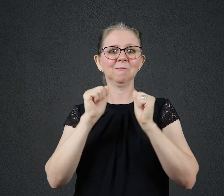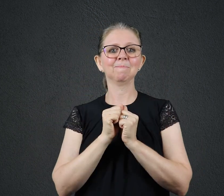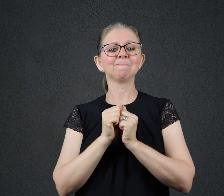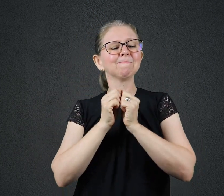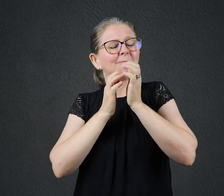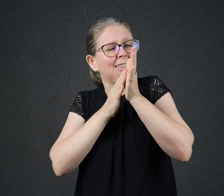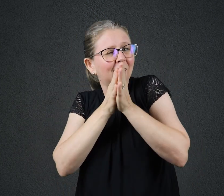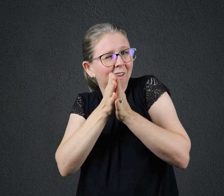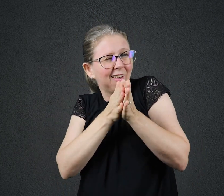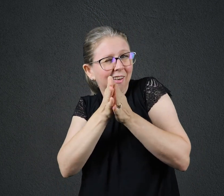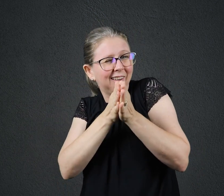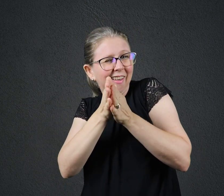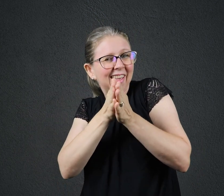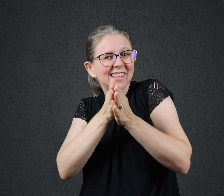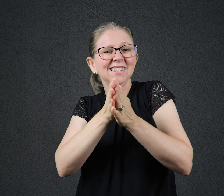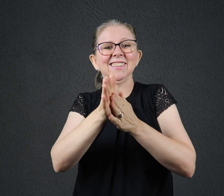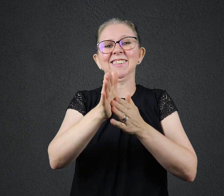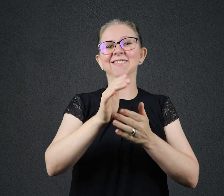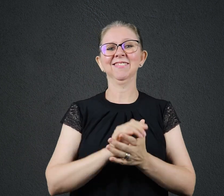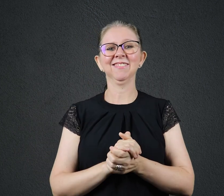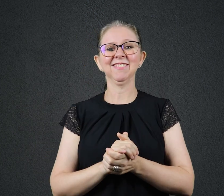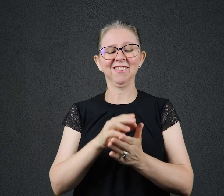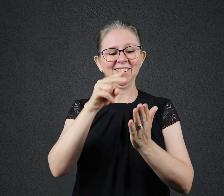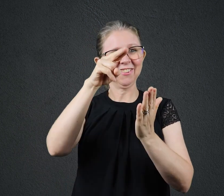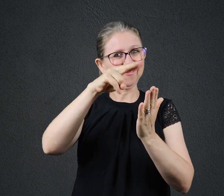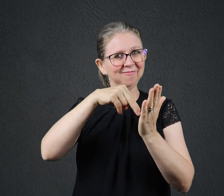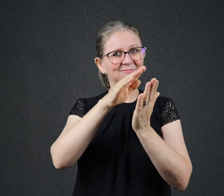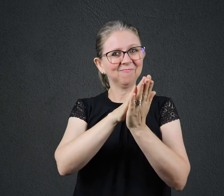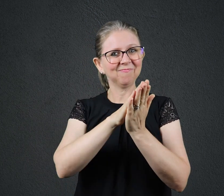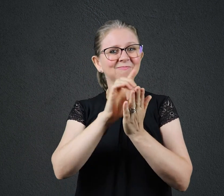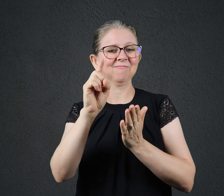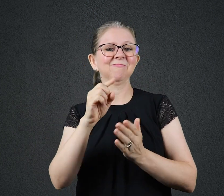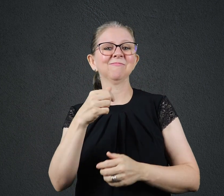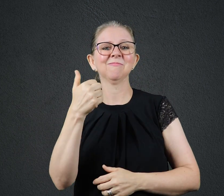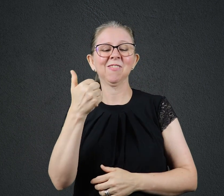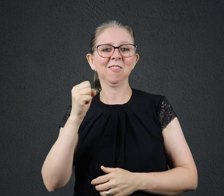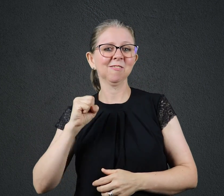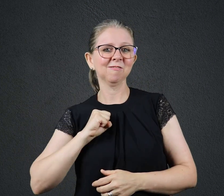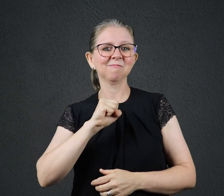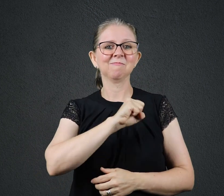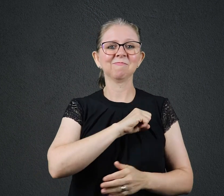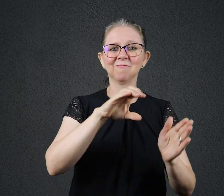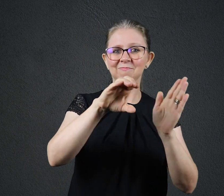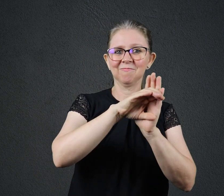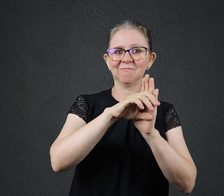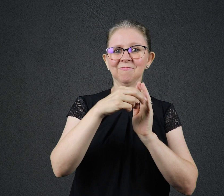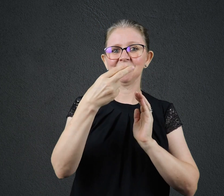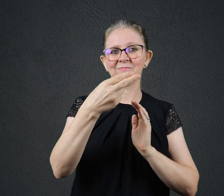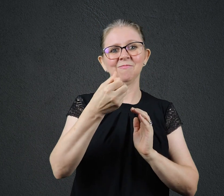LEITURA BÍBLICA PRIMEIRO LIVRO DE SAMUEL CAPÍTULO 26 DO VERSÍCULO 1 AO 25